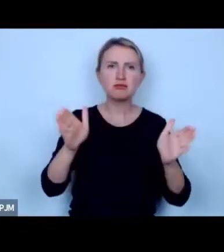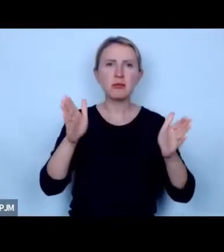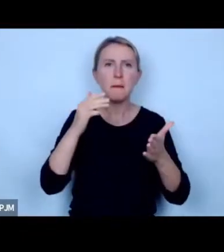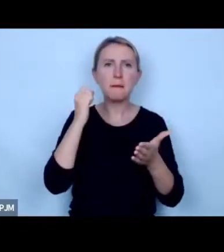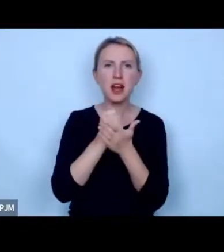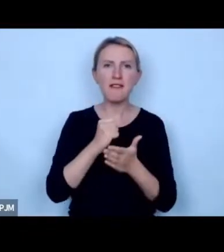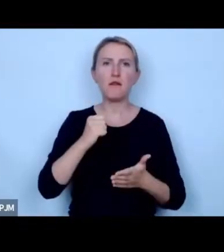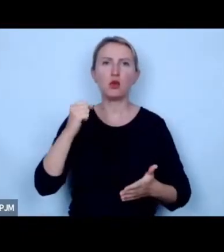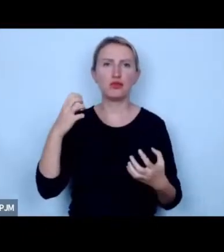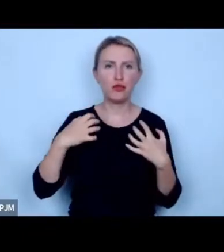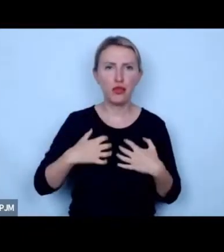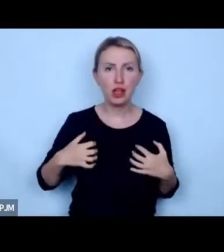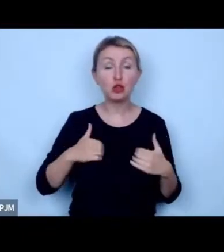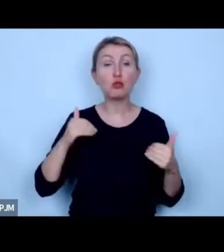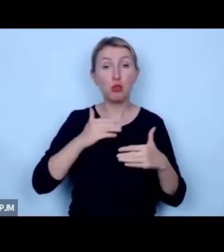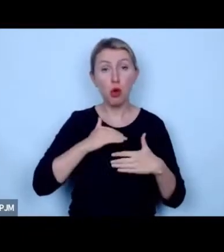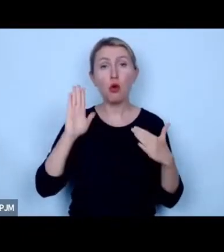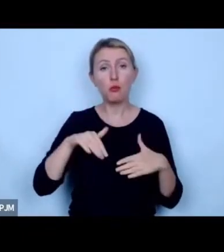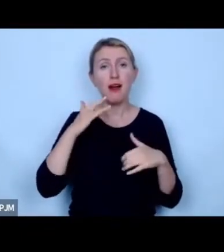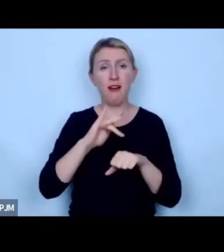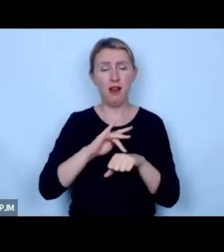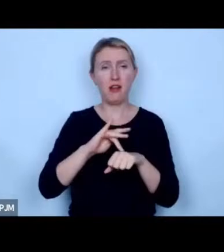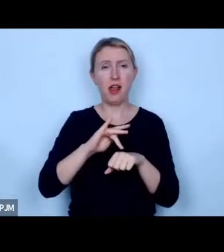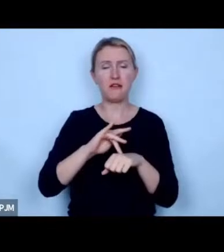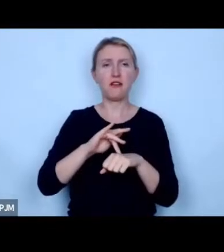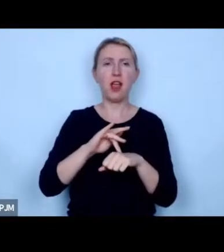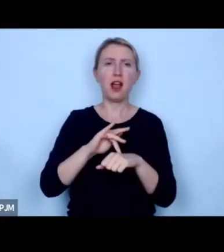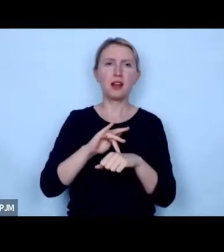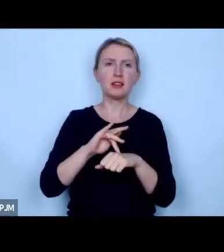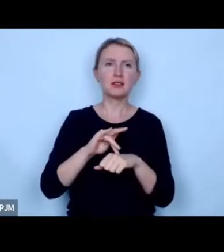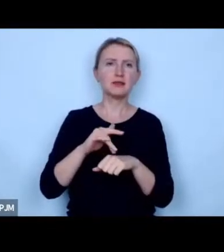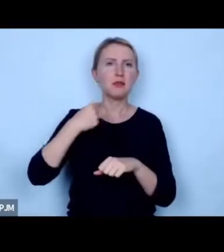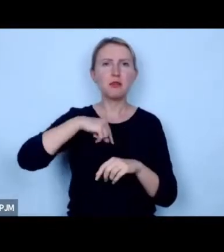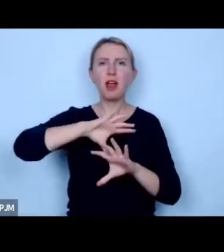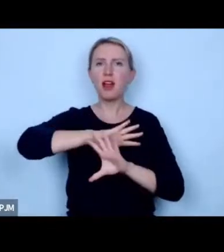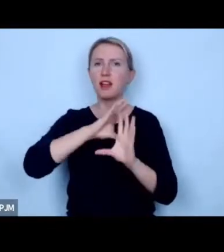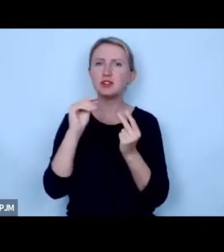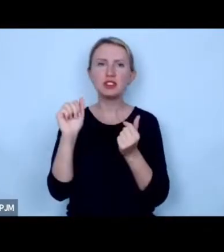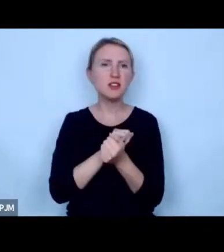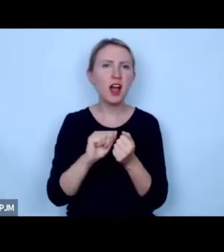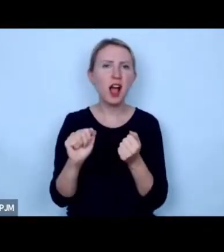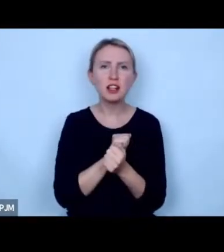zwierząt mogą odnieść skutek o który wszyscy walczymy